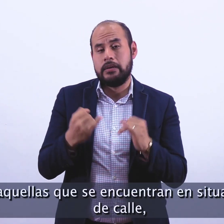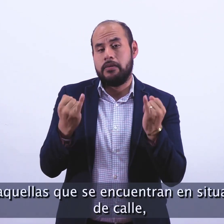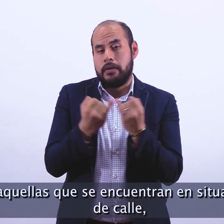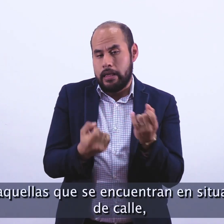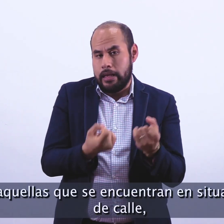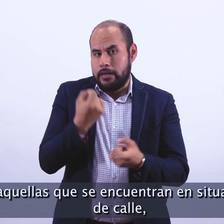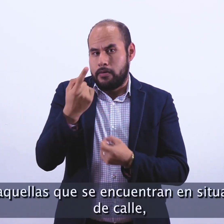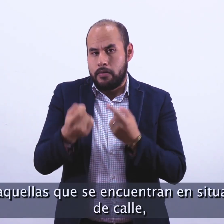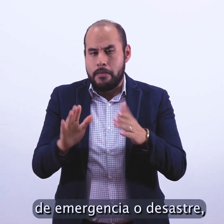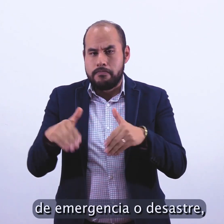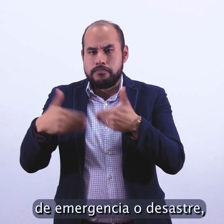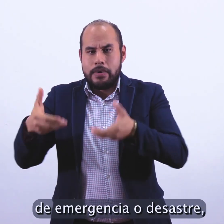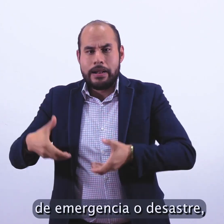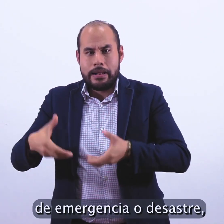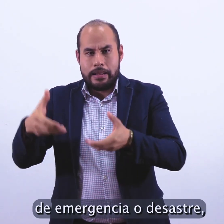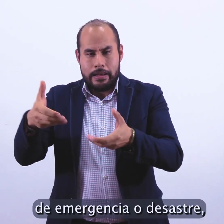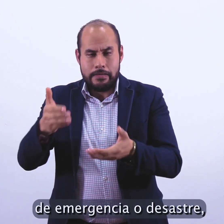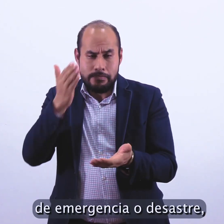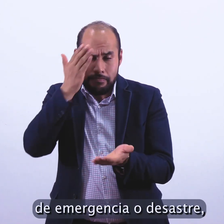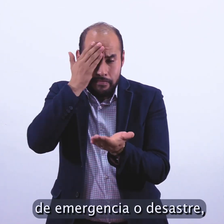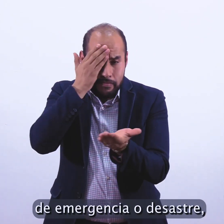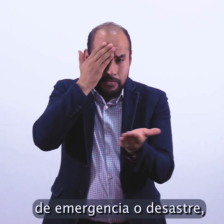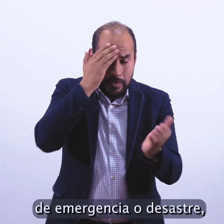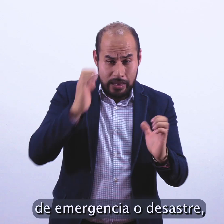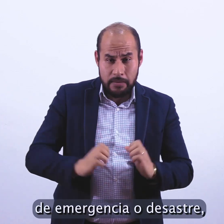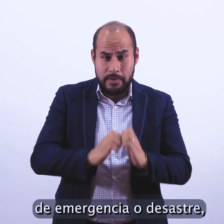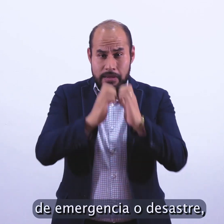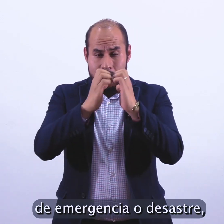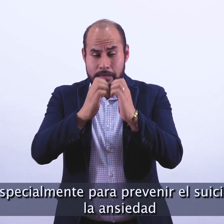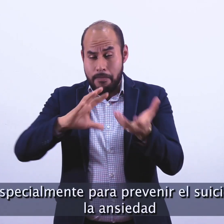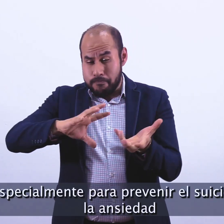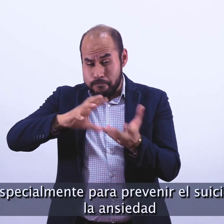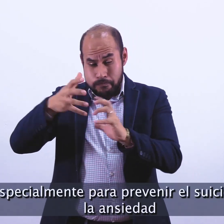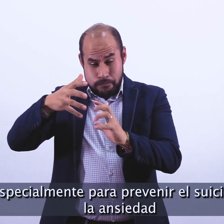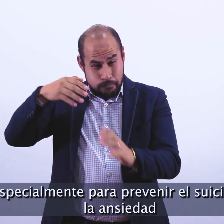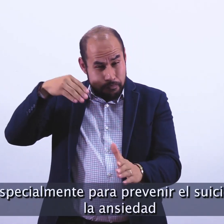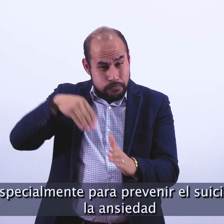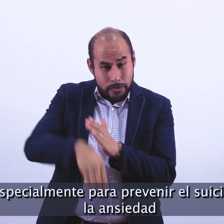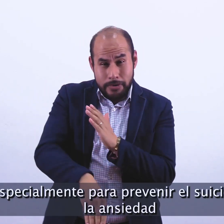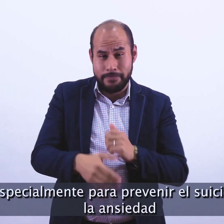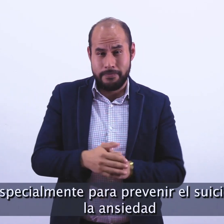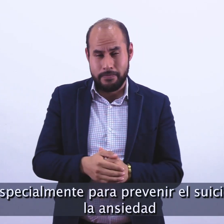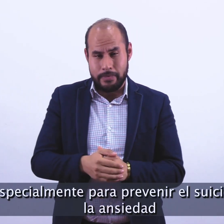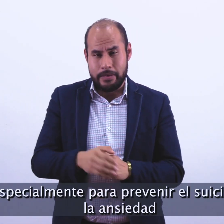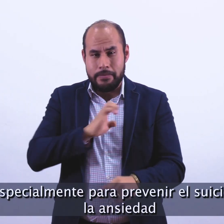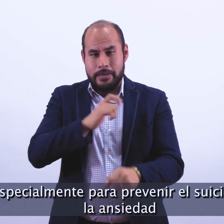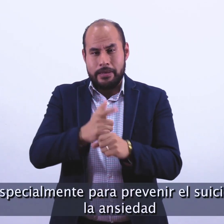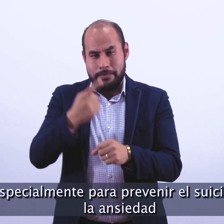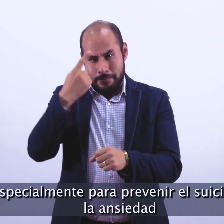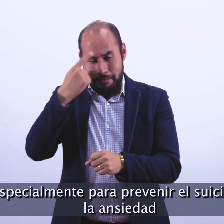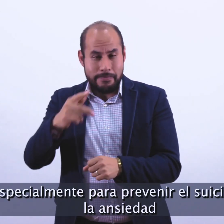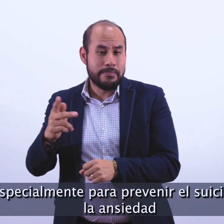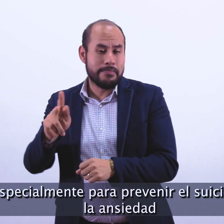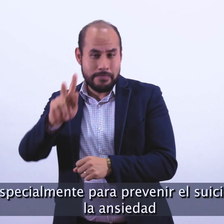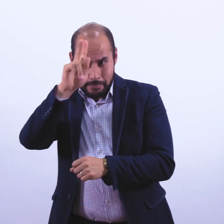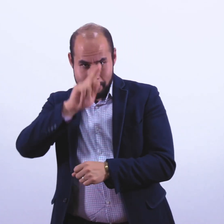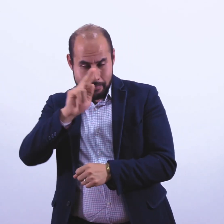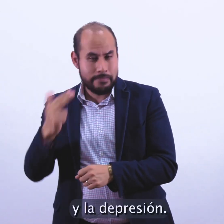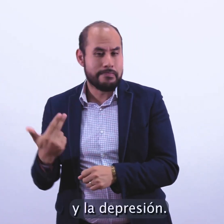de calle, de emergencia o desastre, especialmente para prevenir el suicidio, la ansiedad y la